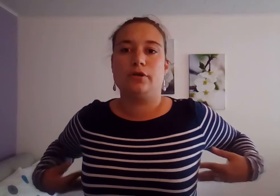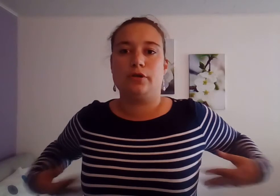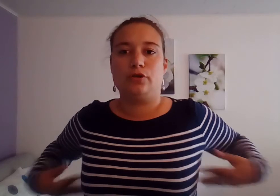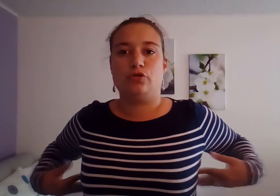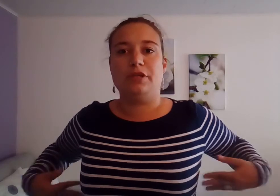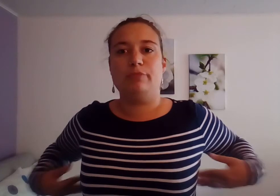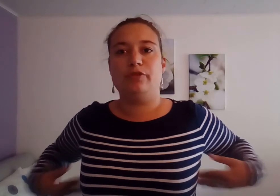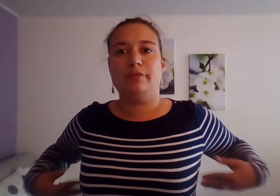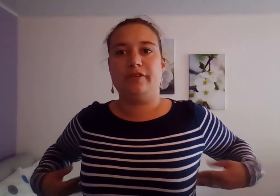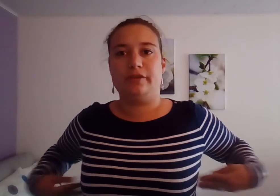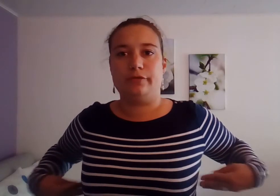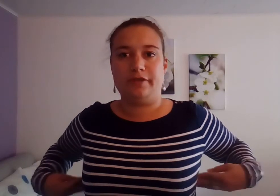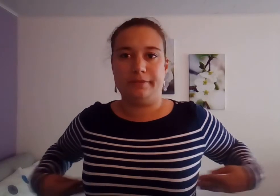Je suis épuisé par ces conflits.